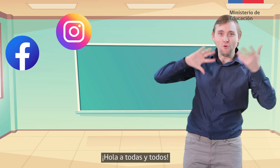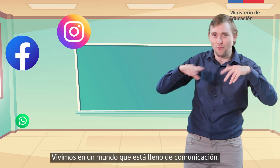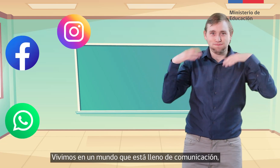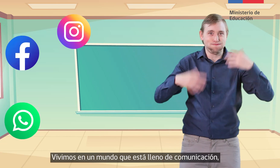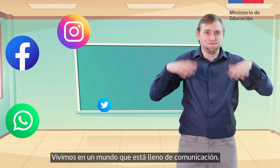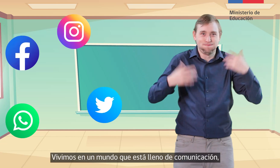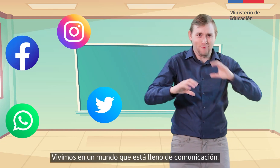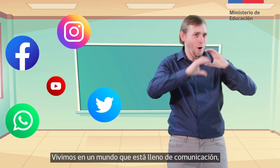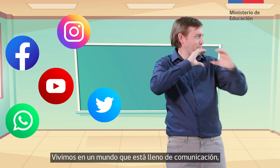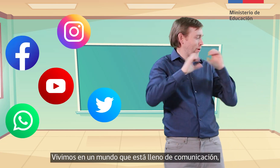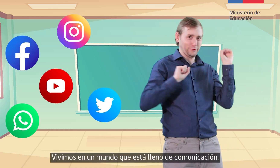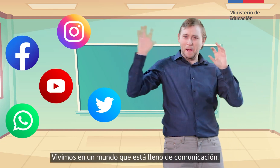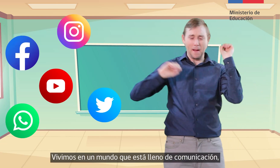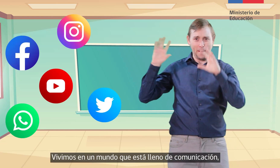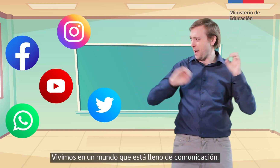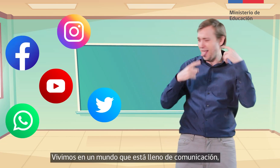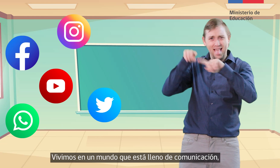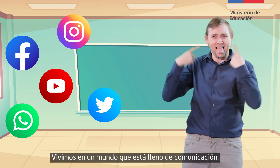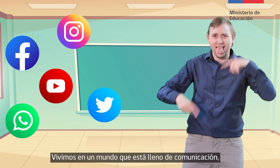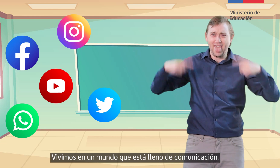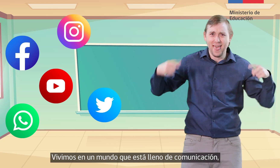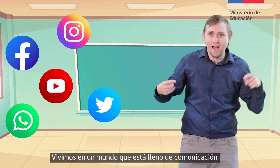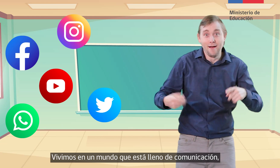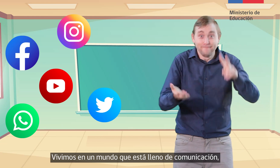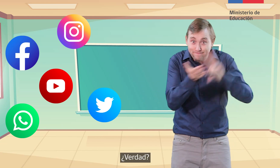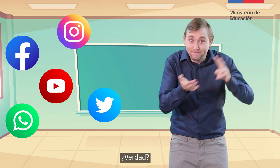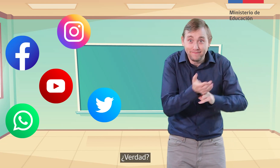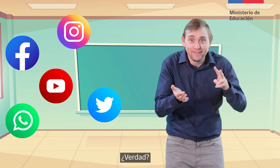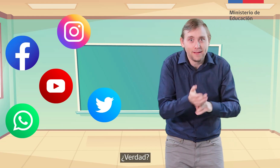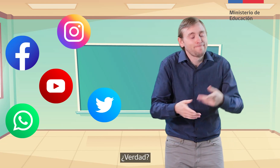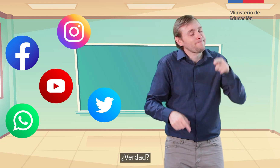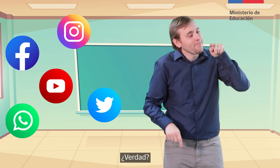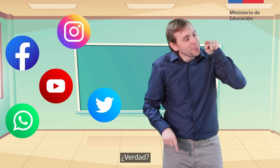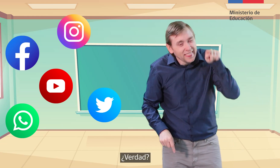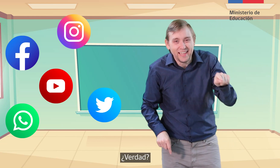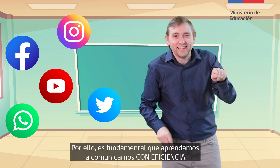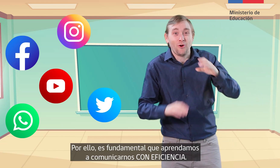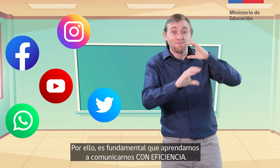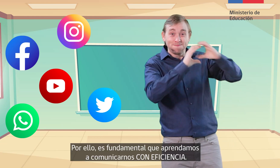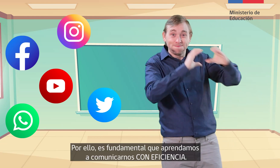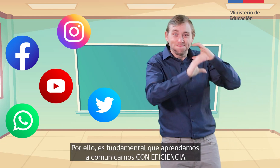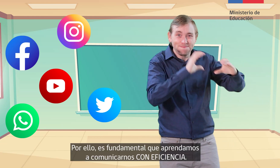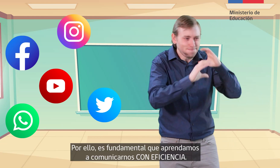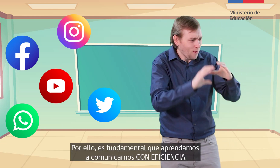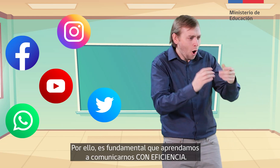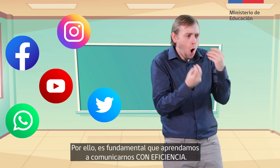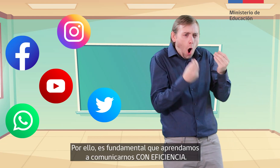Vivimos en un mundo que está lleno de comunicación, ¿verdad? Por ello, es fundamental